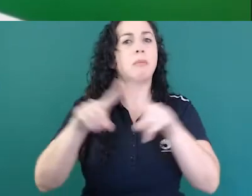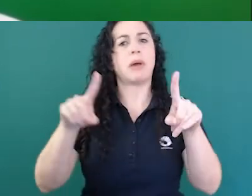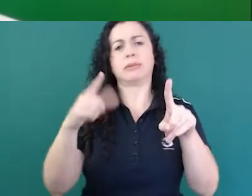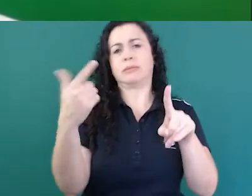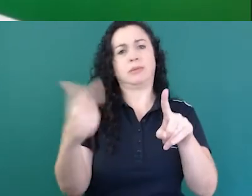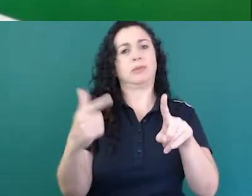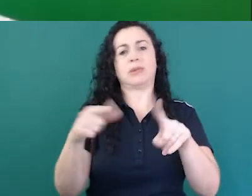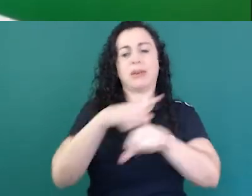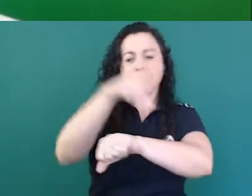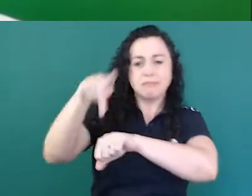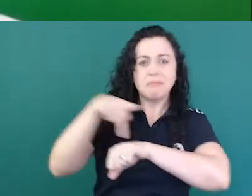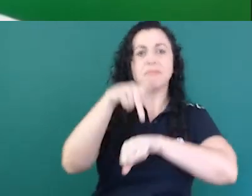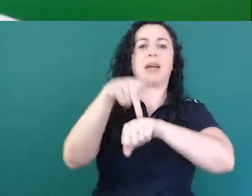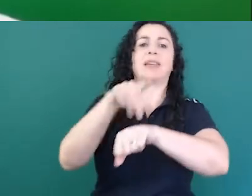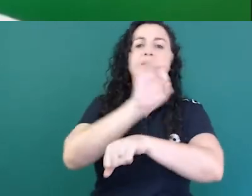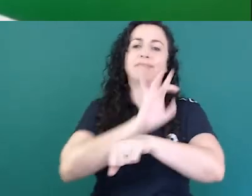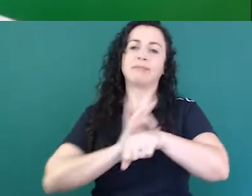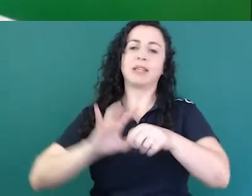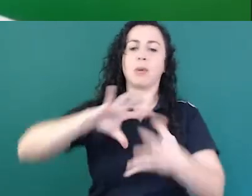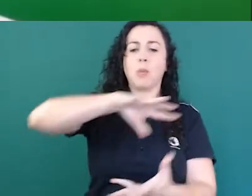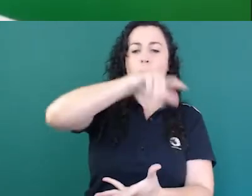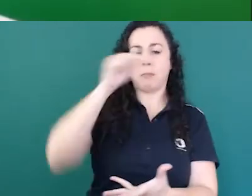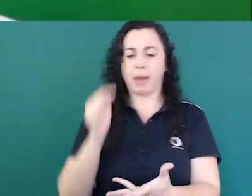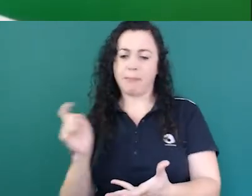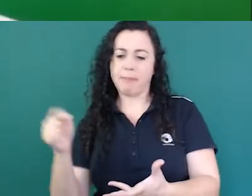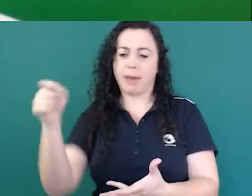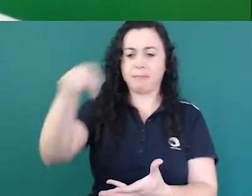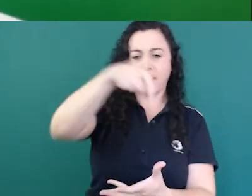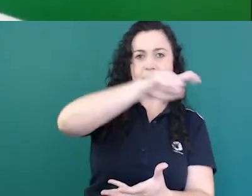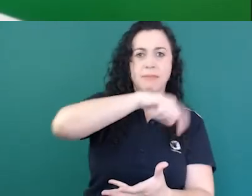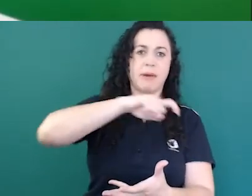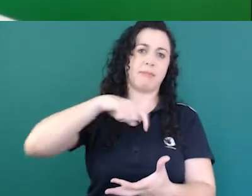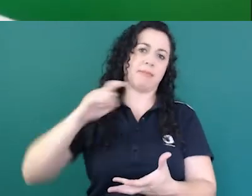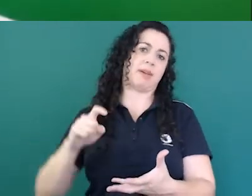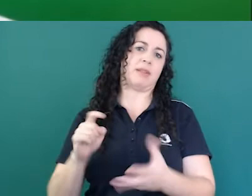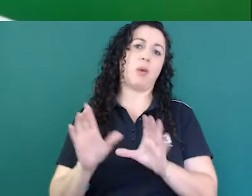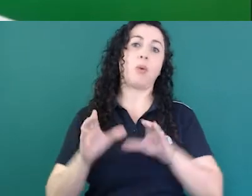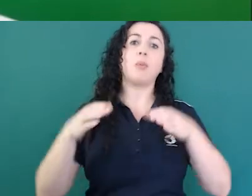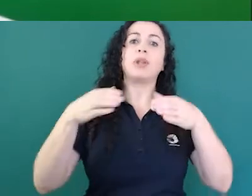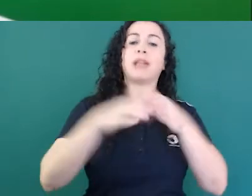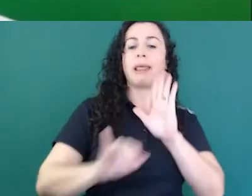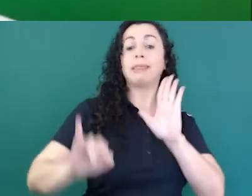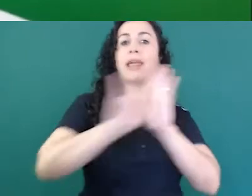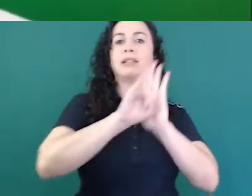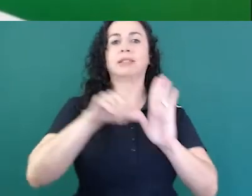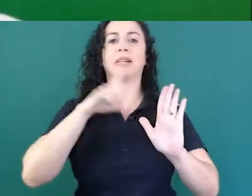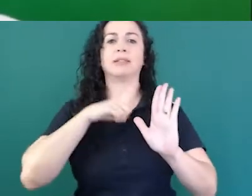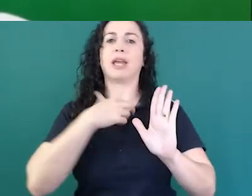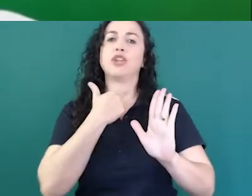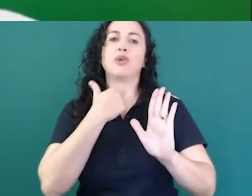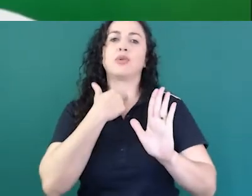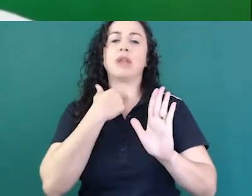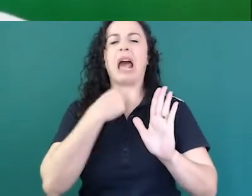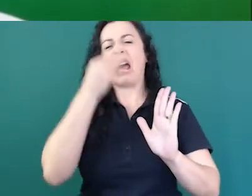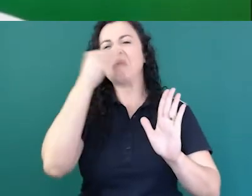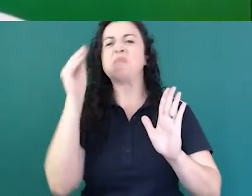que seja, é? comunidade universal, nenhuma comunidade quer perder sua identidade abrindo mão da sua própria língua.